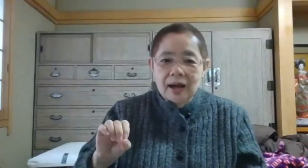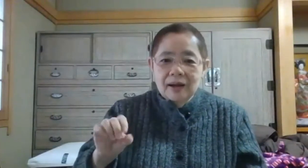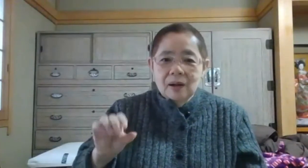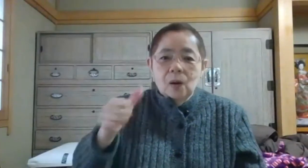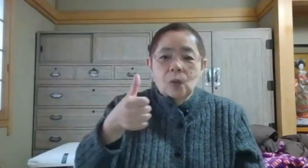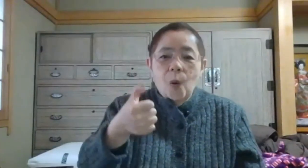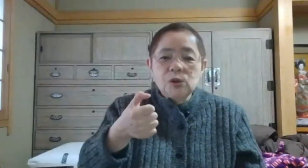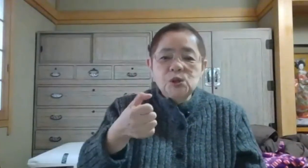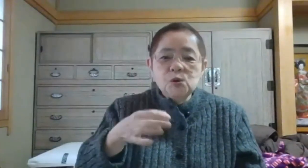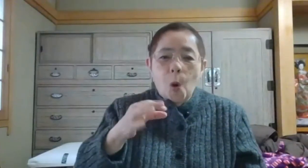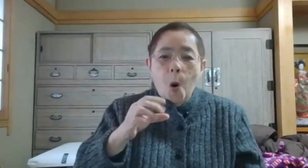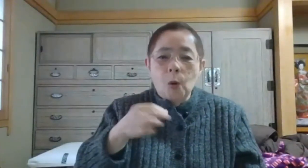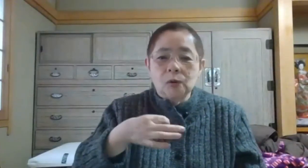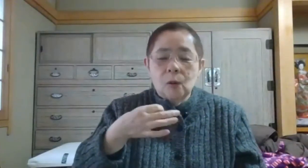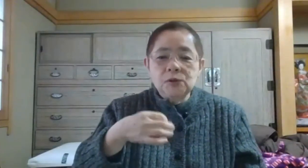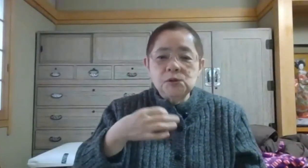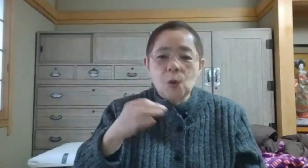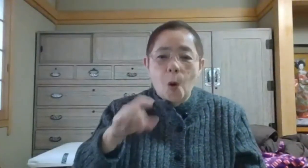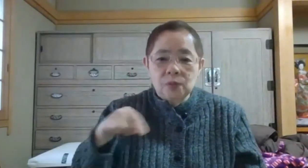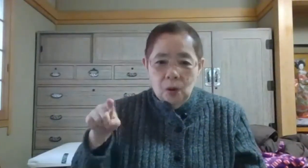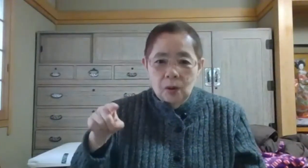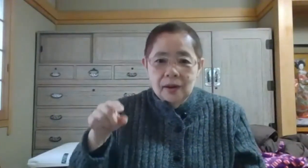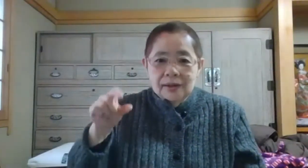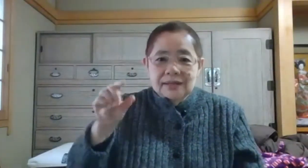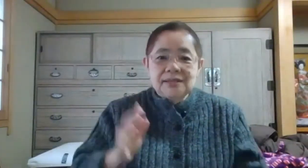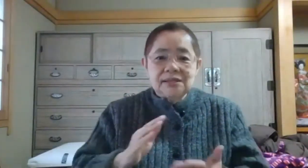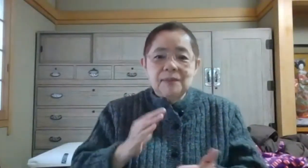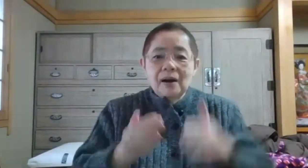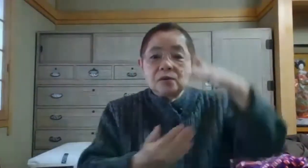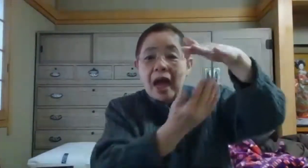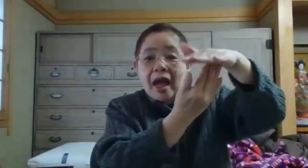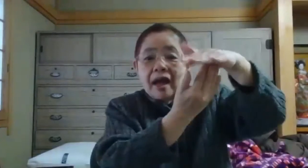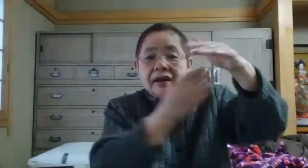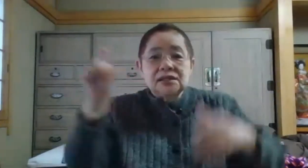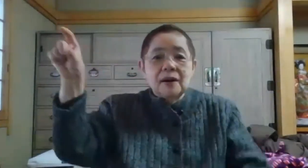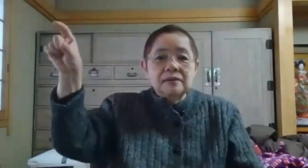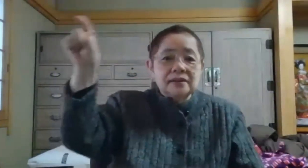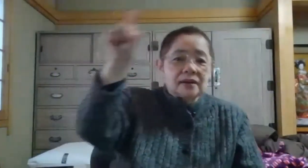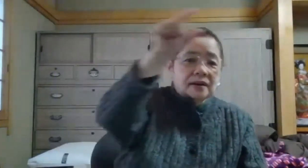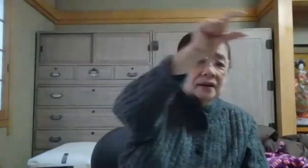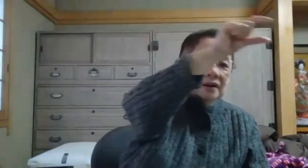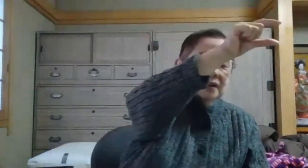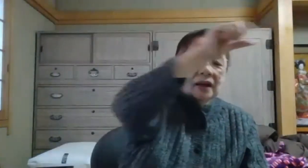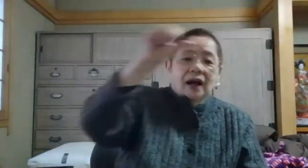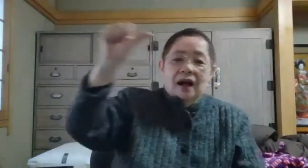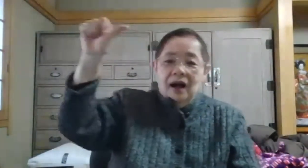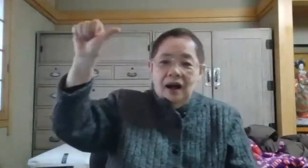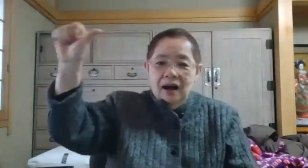五十音五十音の一番上一番上だあ